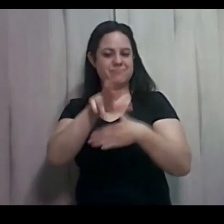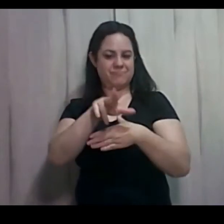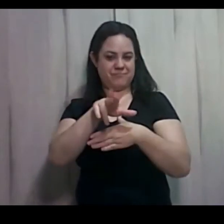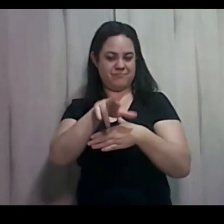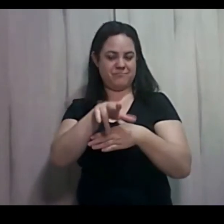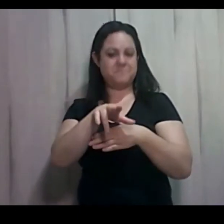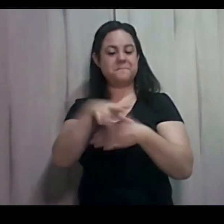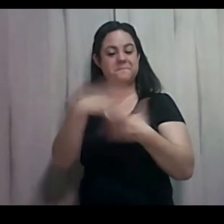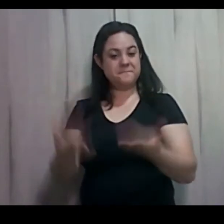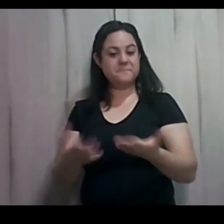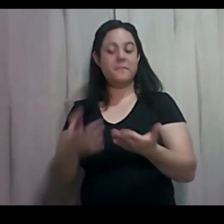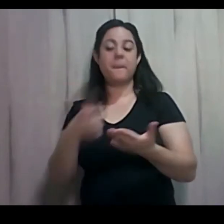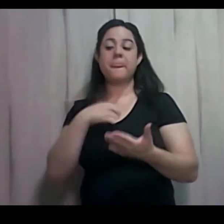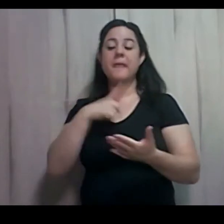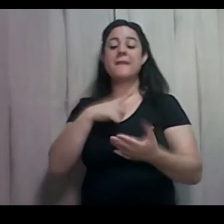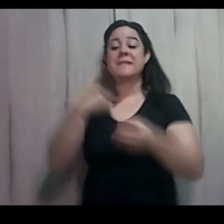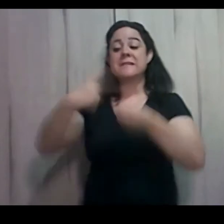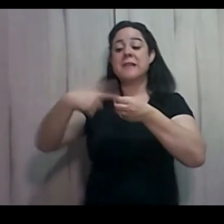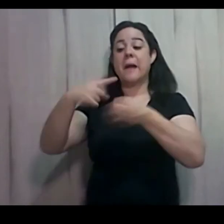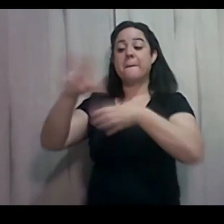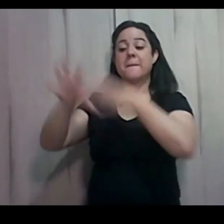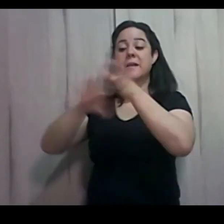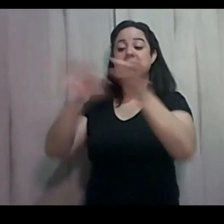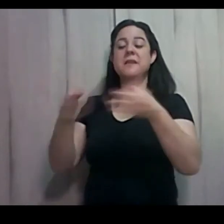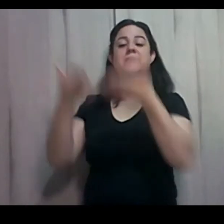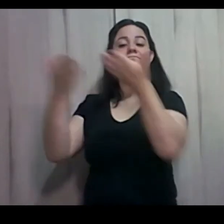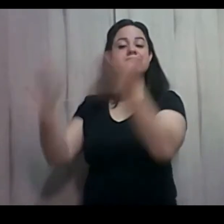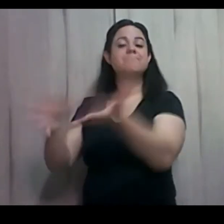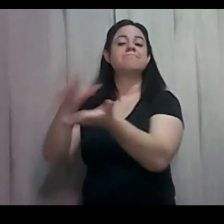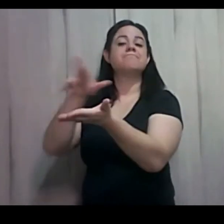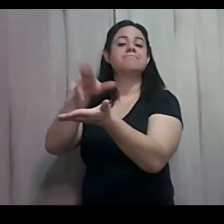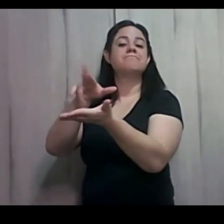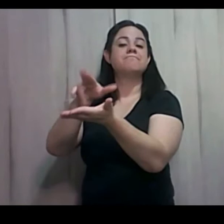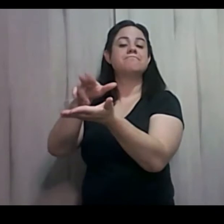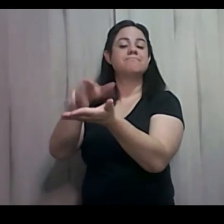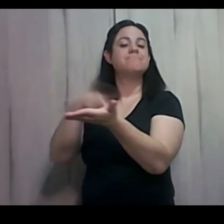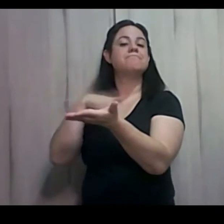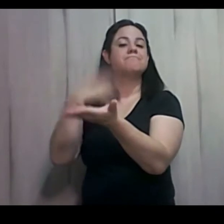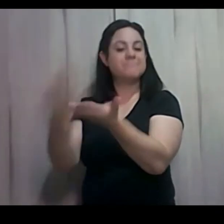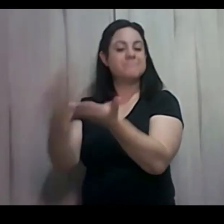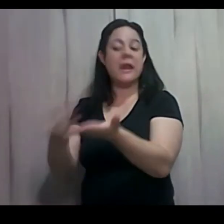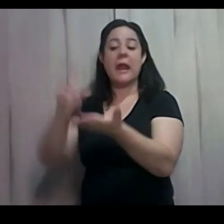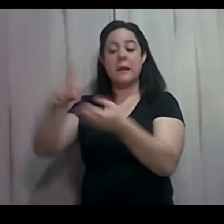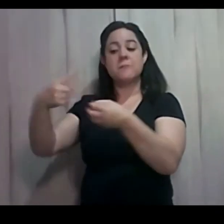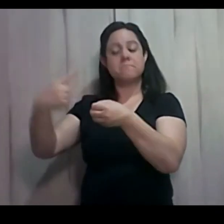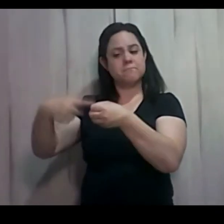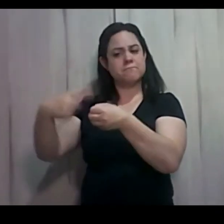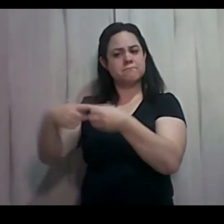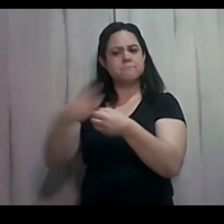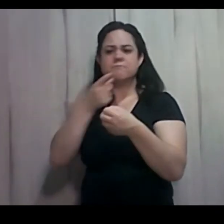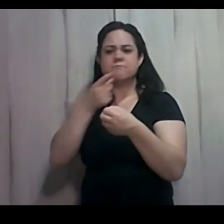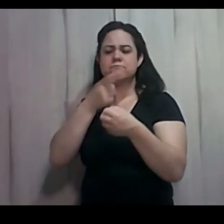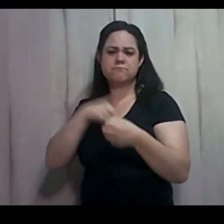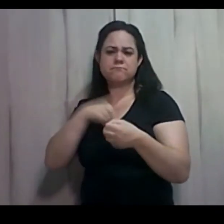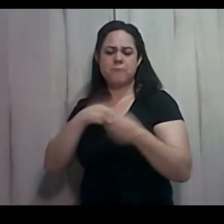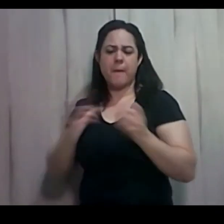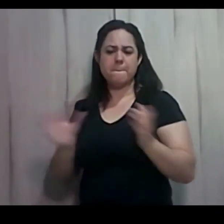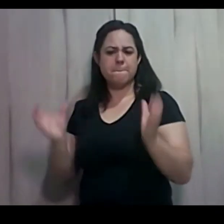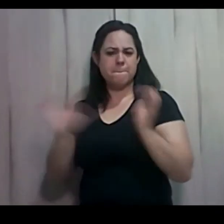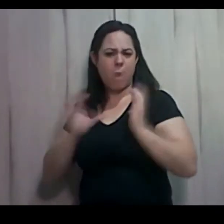presente. Fez uma homenagem ao seu irmão. Era uma cidade próspera. Uma cidade onde você tinha